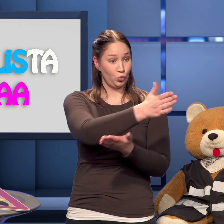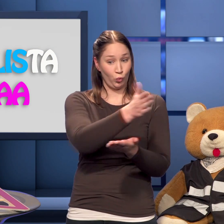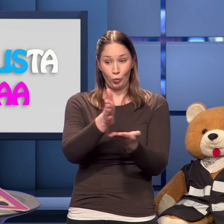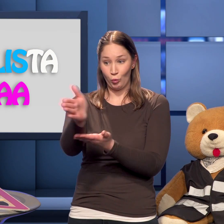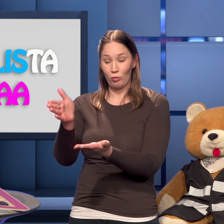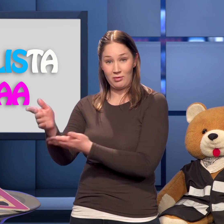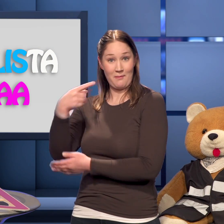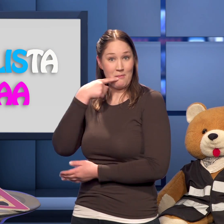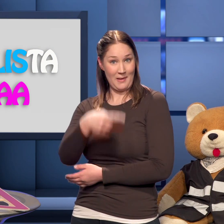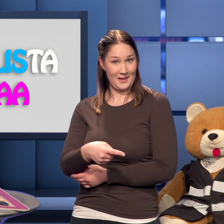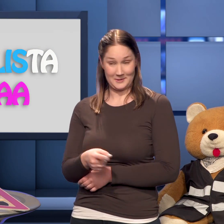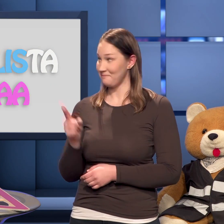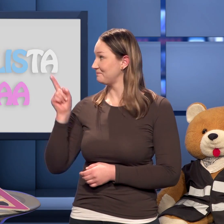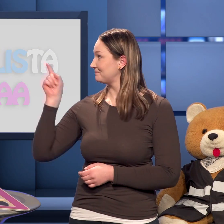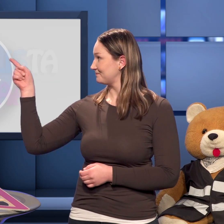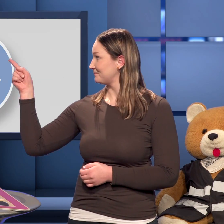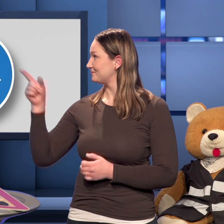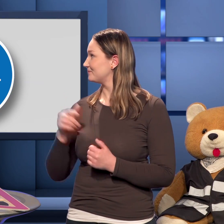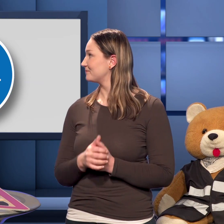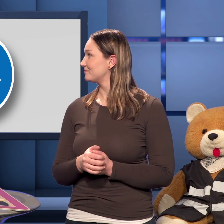Pakollisen ajosuunnan määräysmerkki.